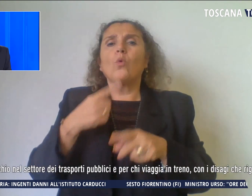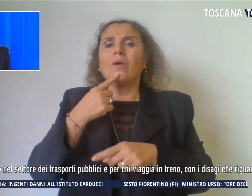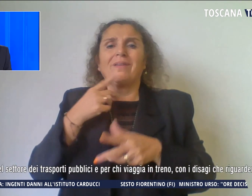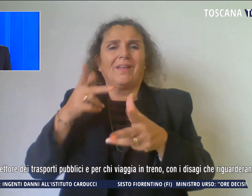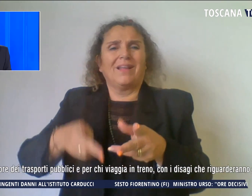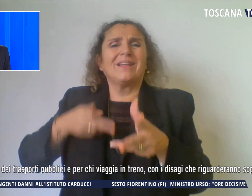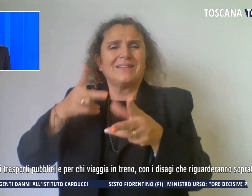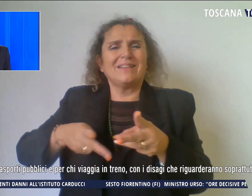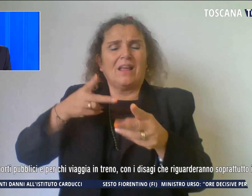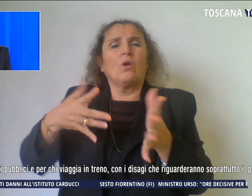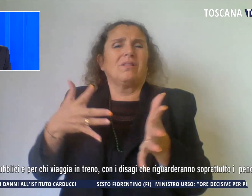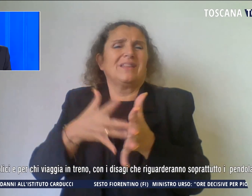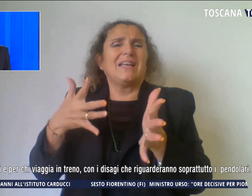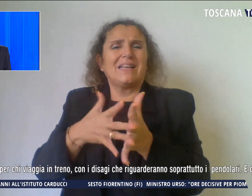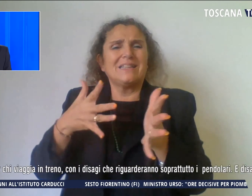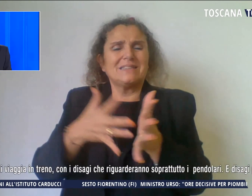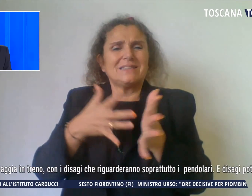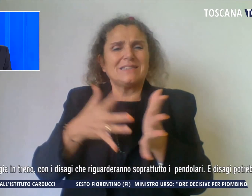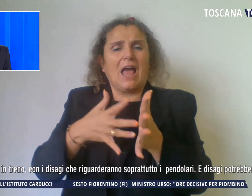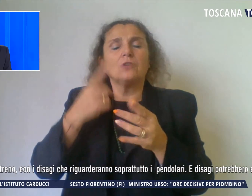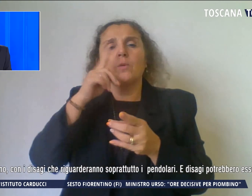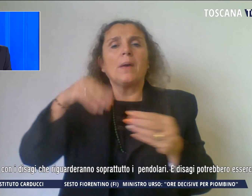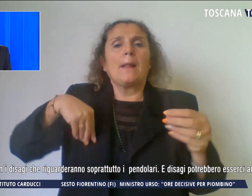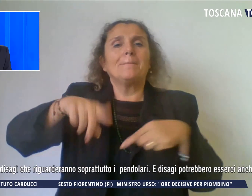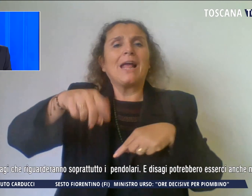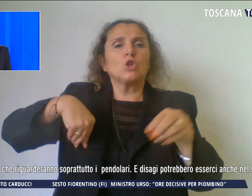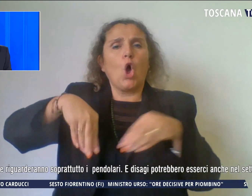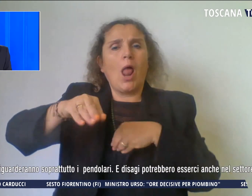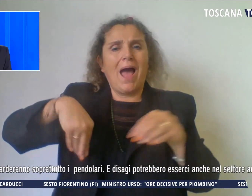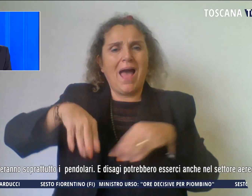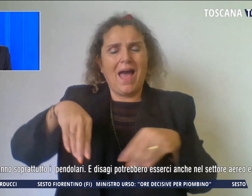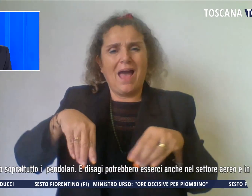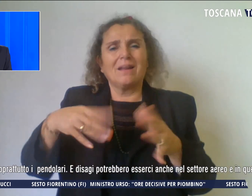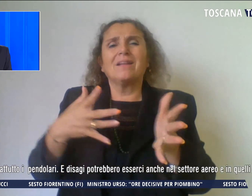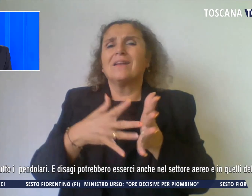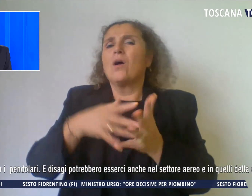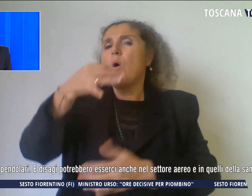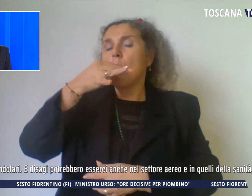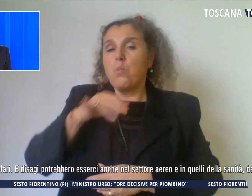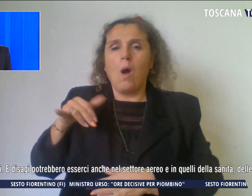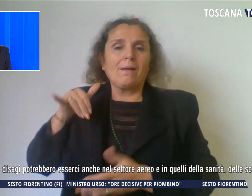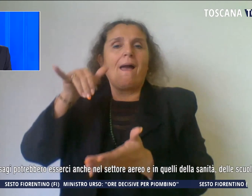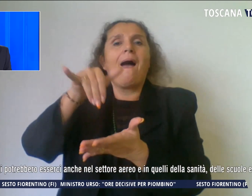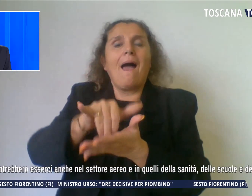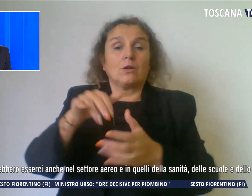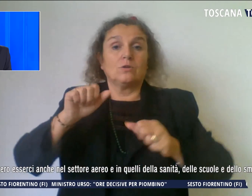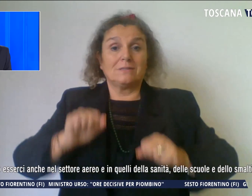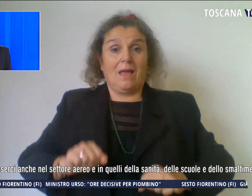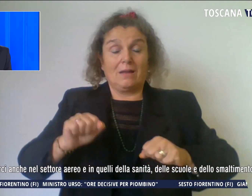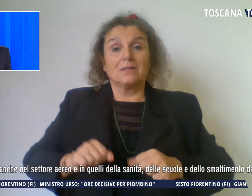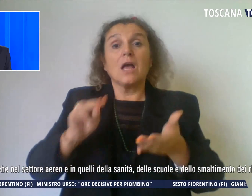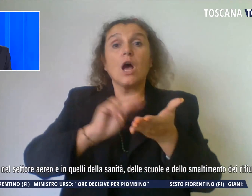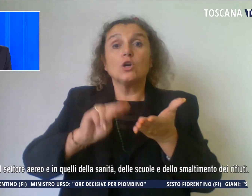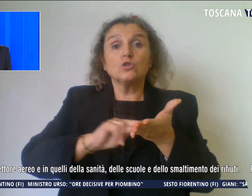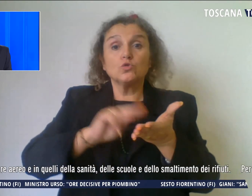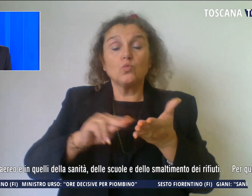riguarderanno soprattutto i pendolari. E i disagi potrebbero esserci anche nel settore aereo in quello della sanità delle scuole dello smaltimento